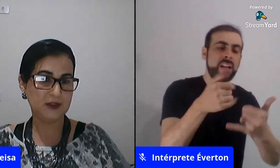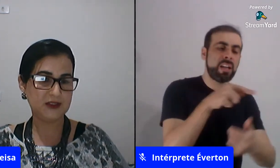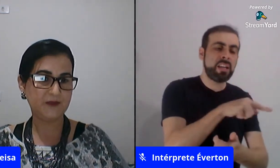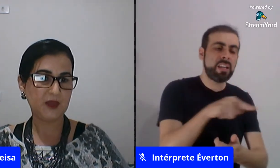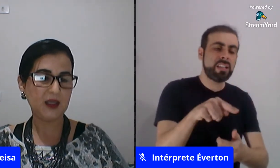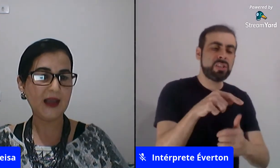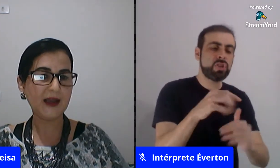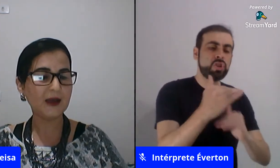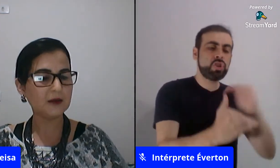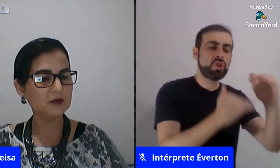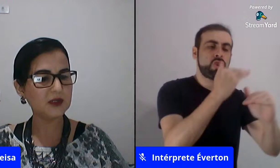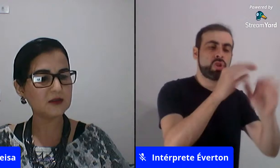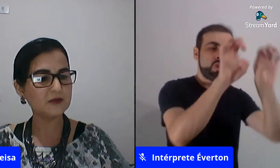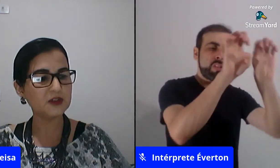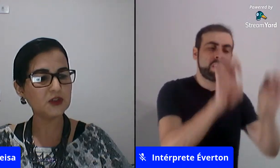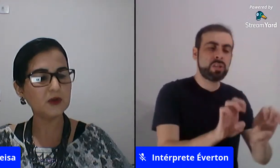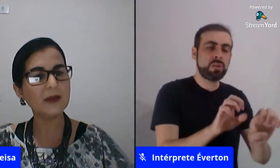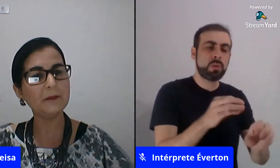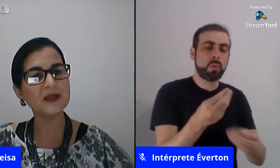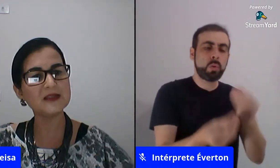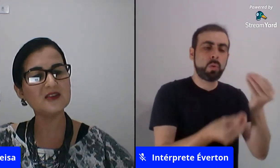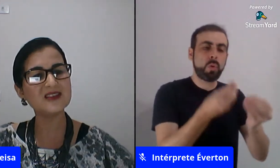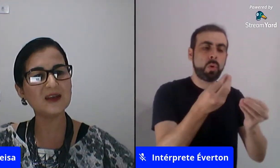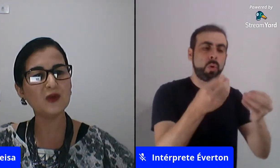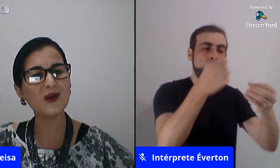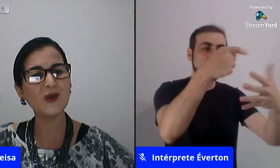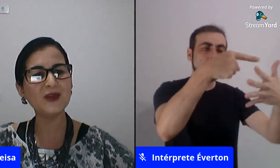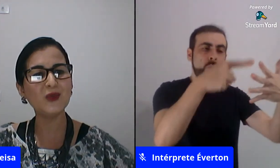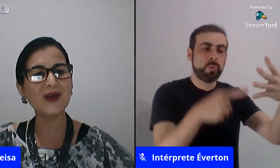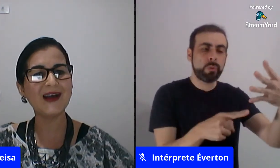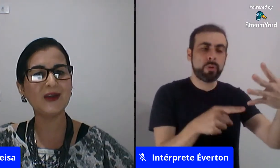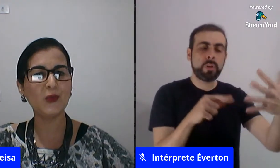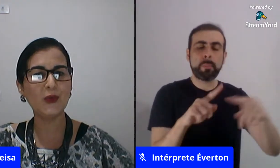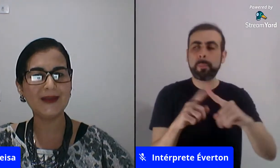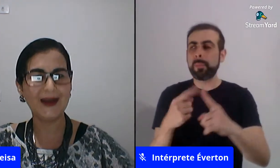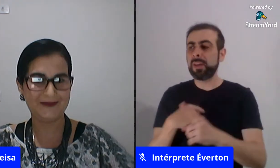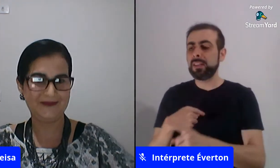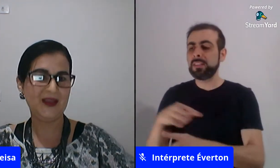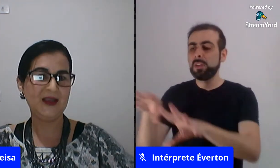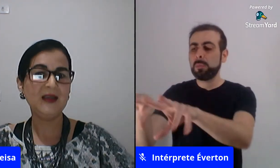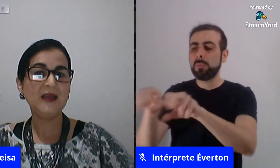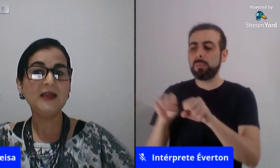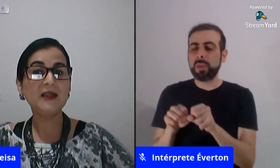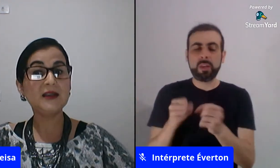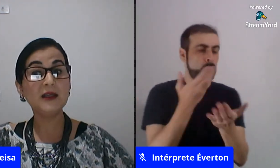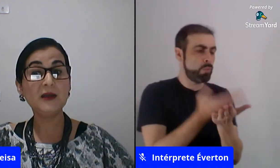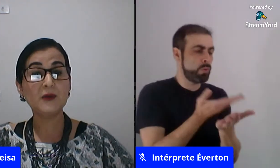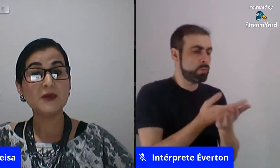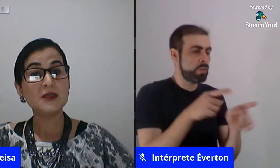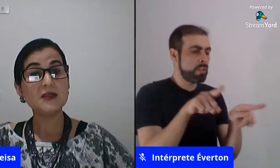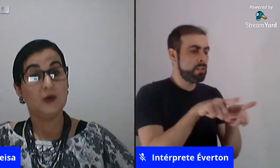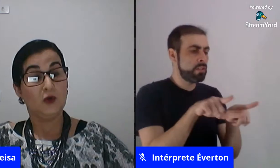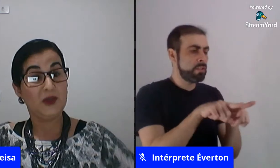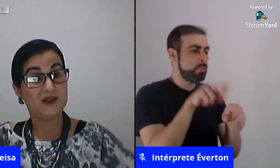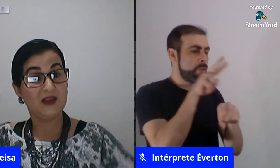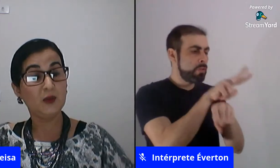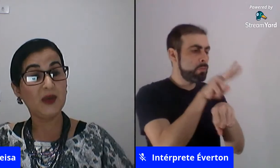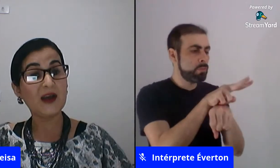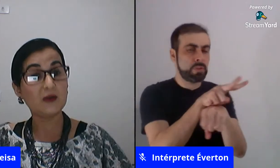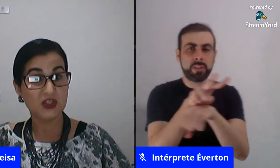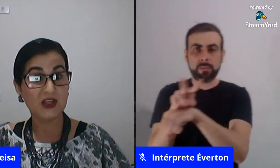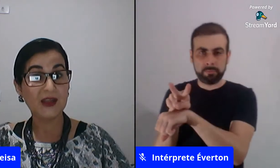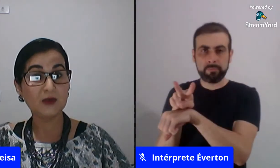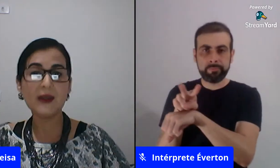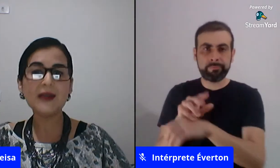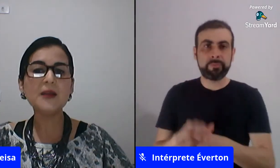estruturadores e é claro que na educação infantil é precisa segurar o educar e o cuidar então sendo